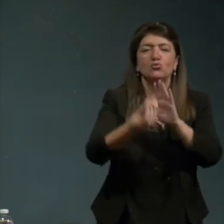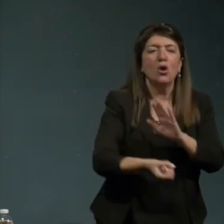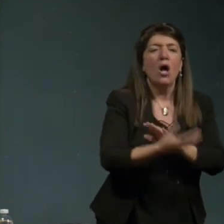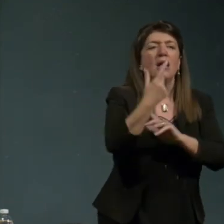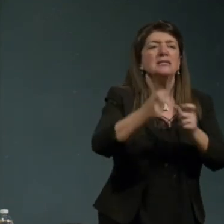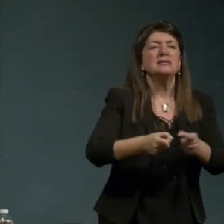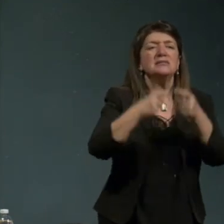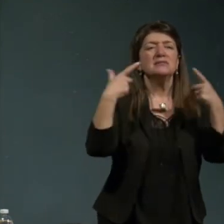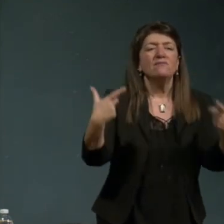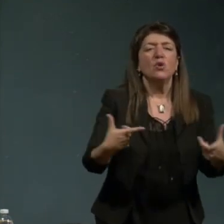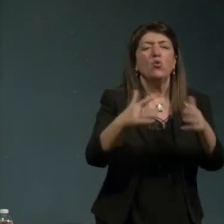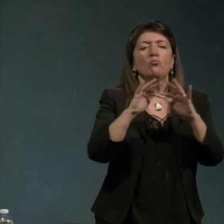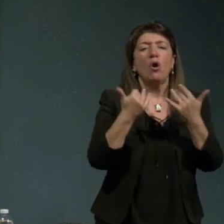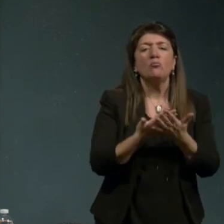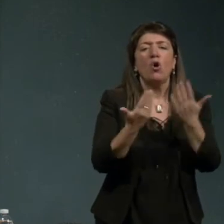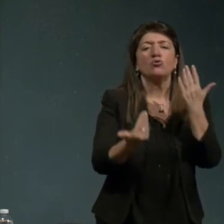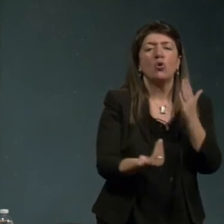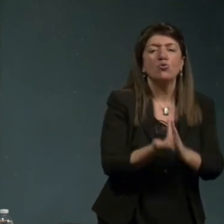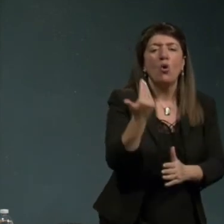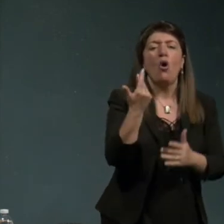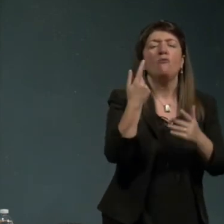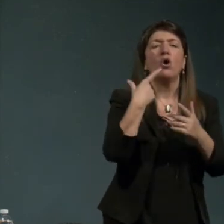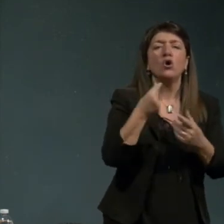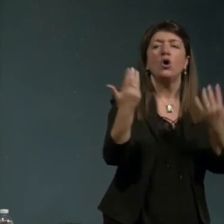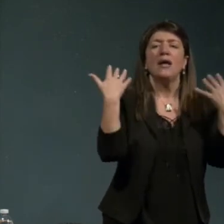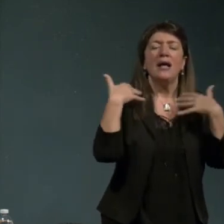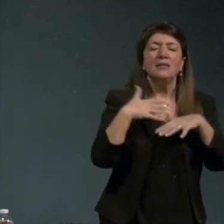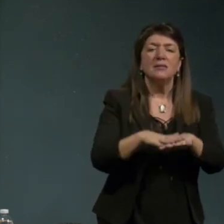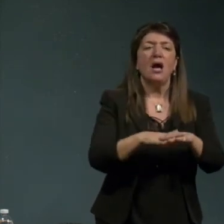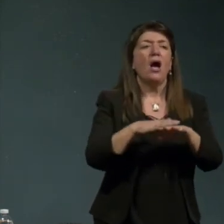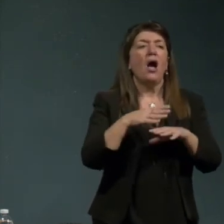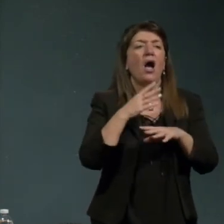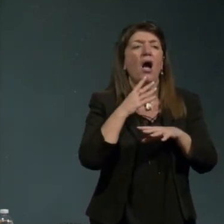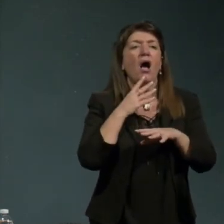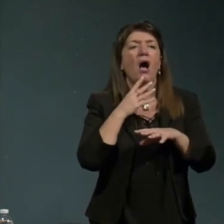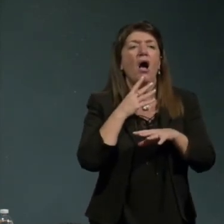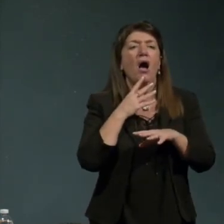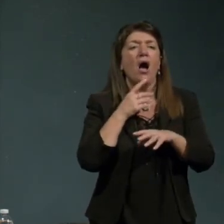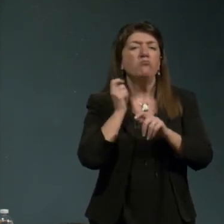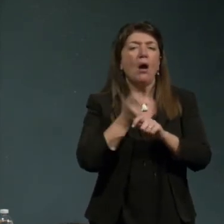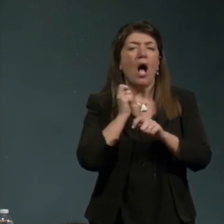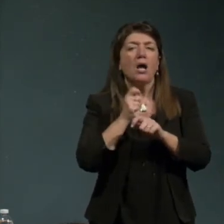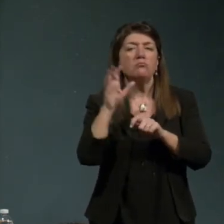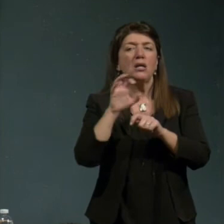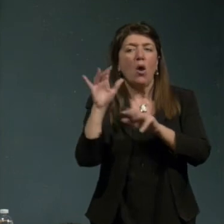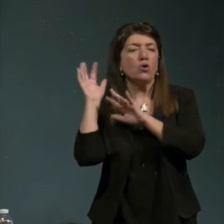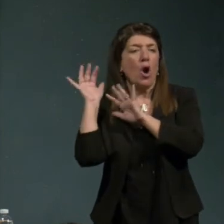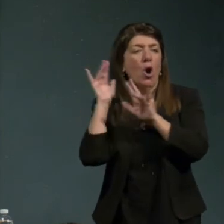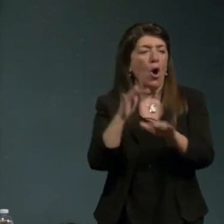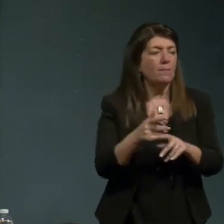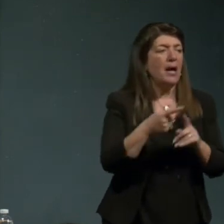'invasione delle barbari in Europa con le tempi